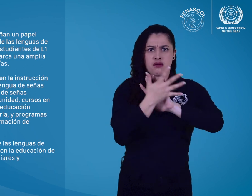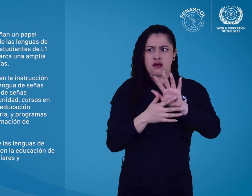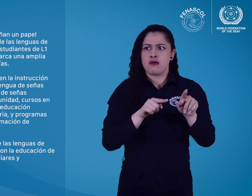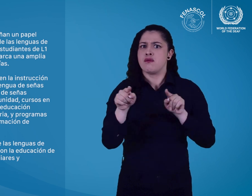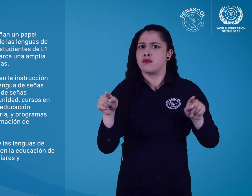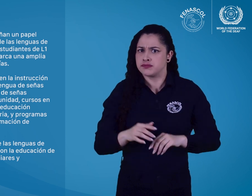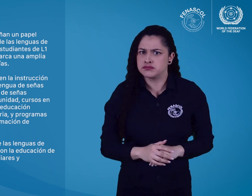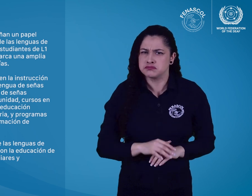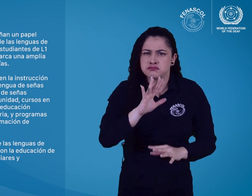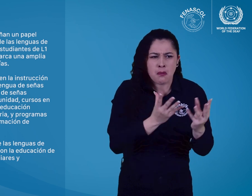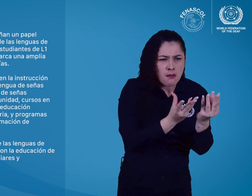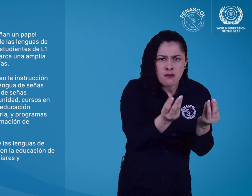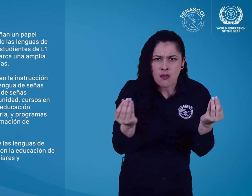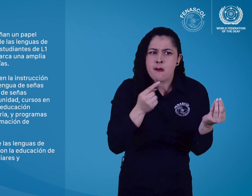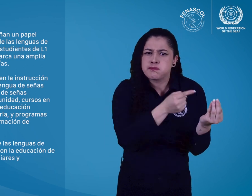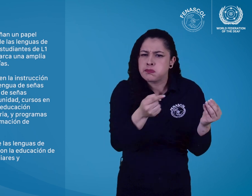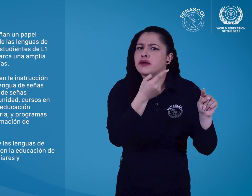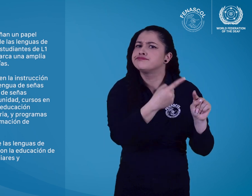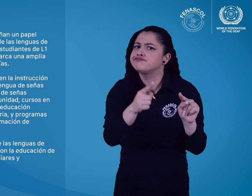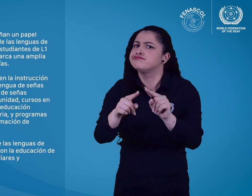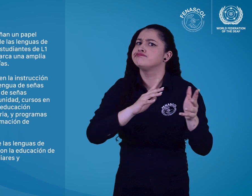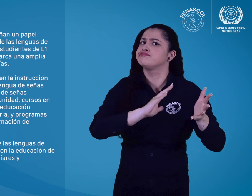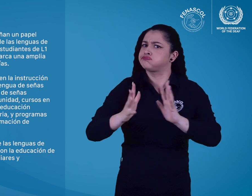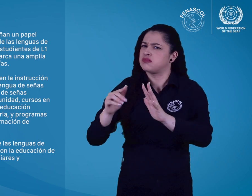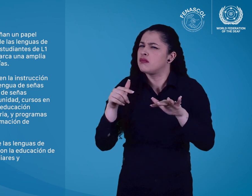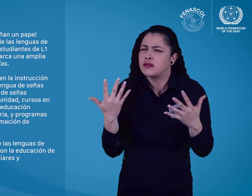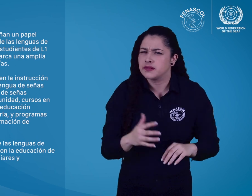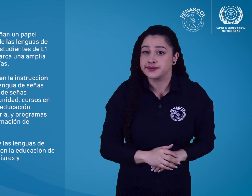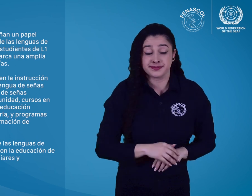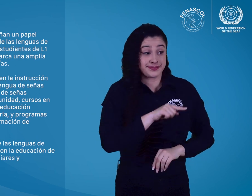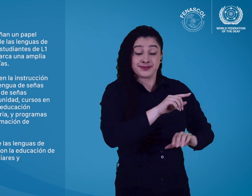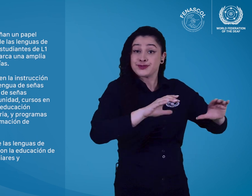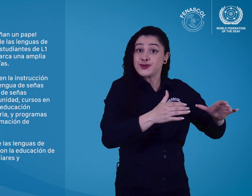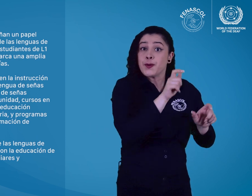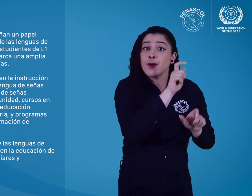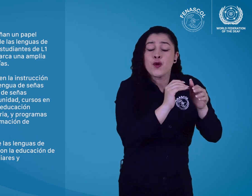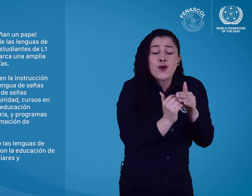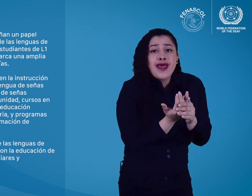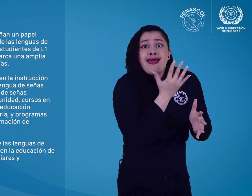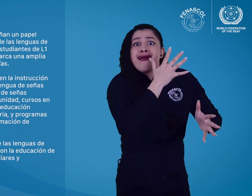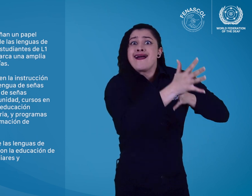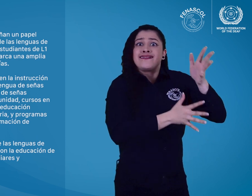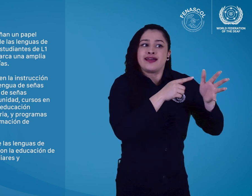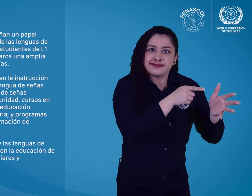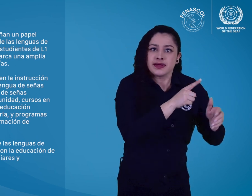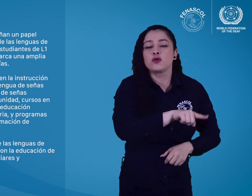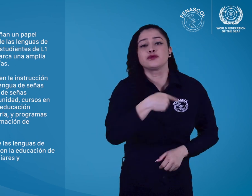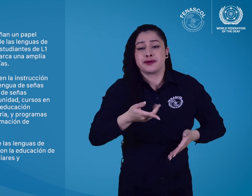y la enseñanza abarca una amplia variedad de grupos y pedagogías. La enseñanza